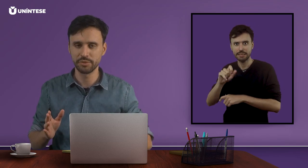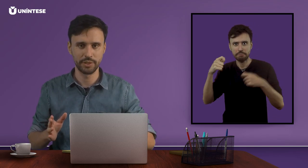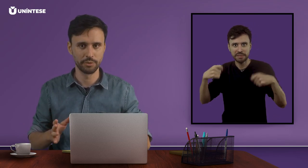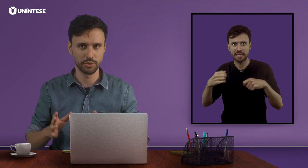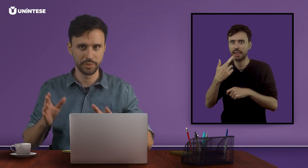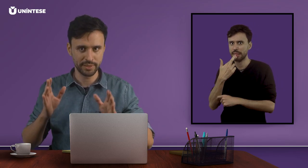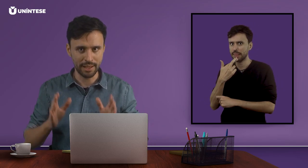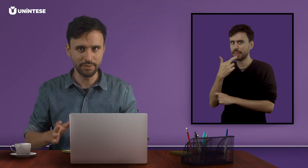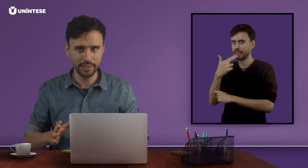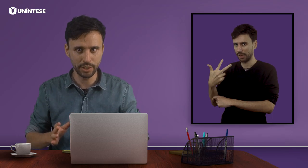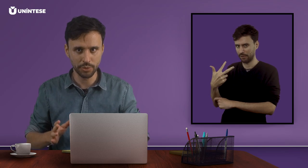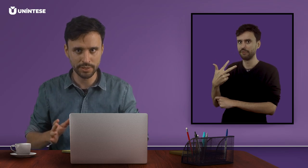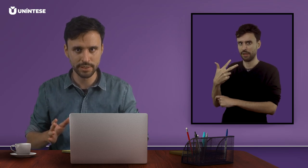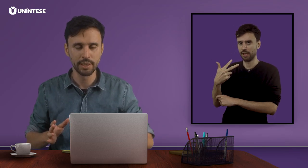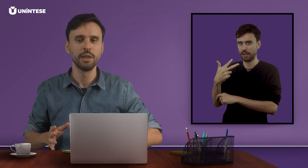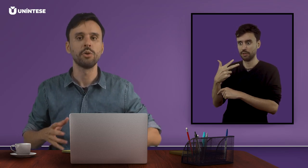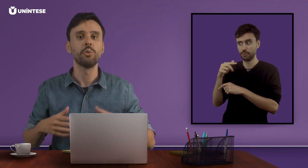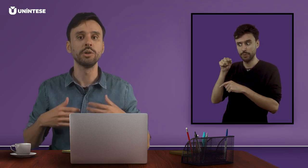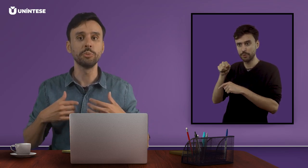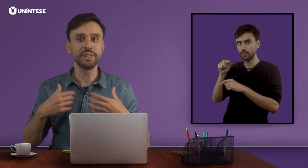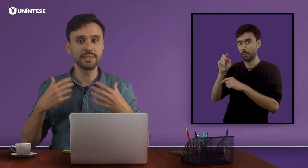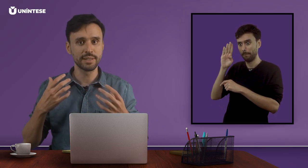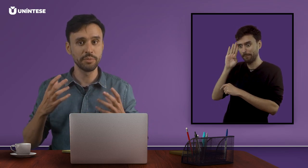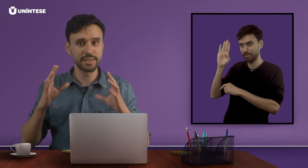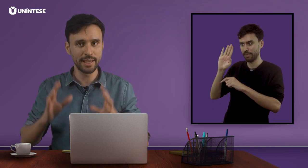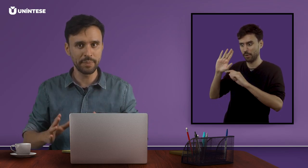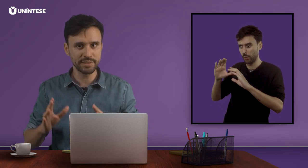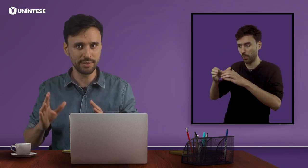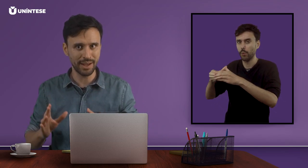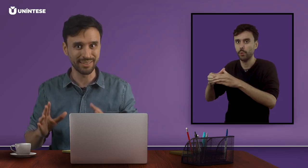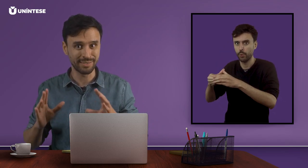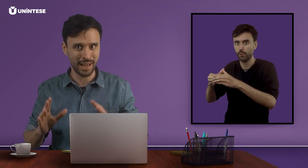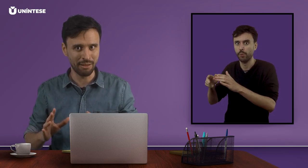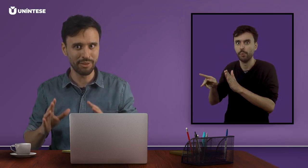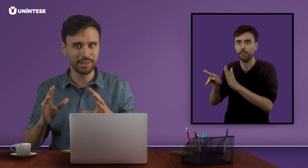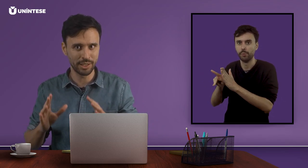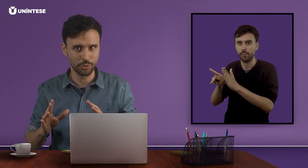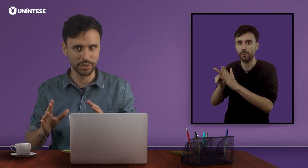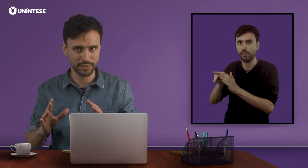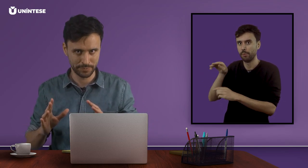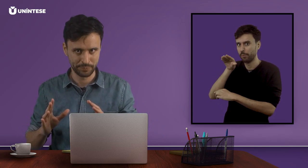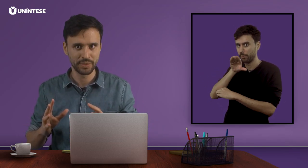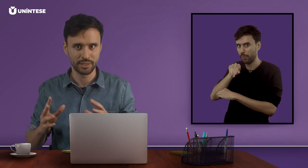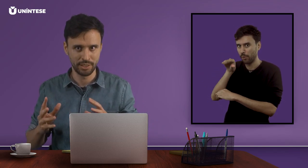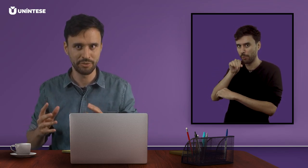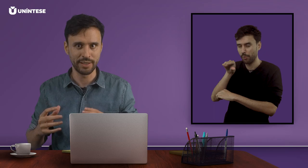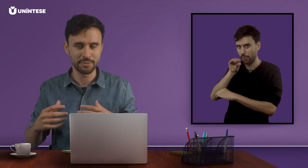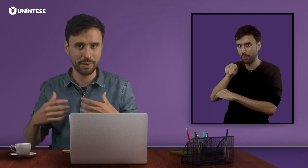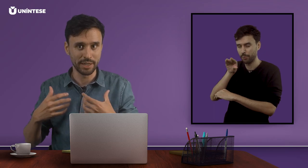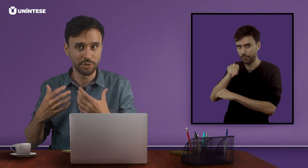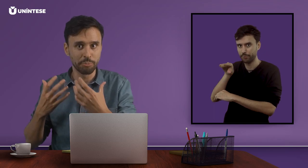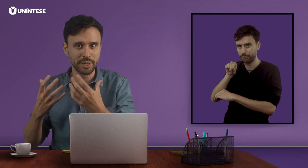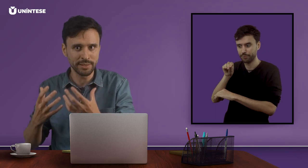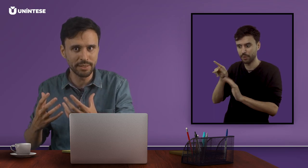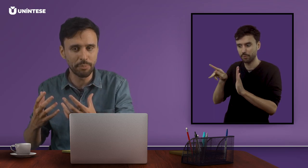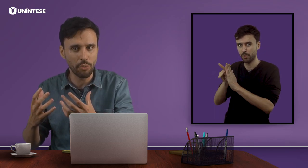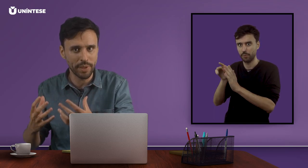falando sobre trava-línguas, quando precisamos representar trava-línguas, que faz parte principalmente